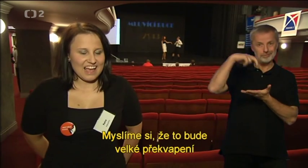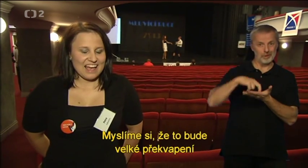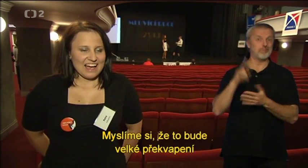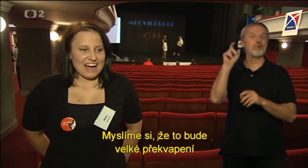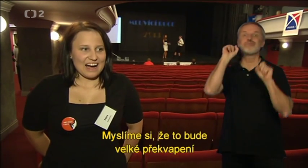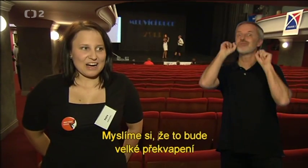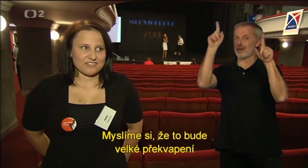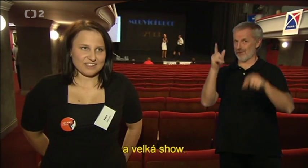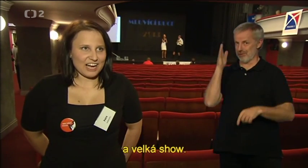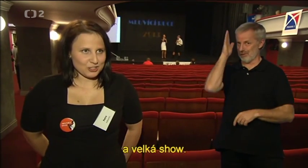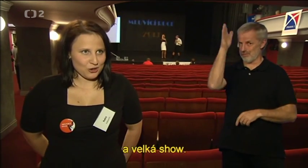a velká show.